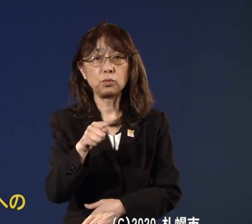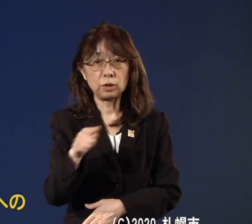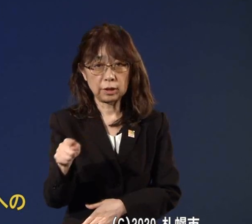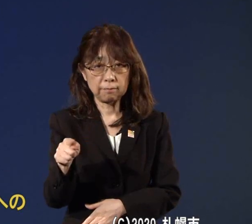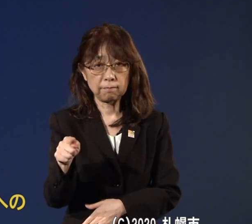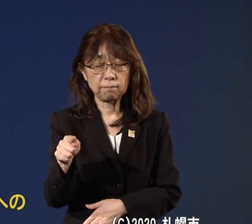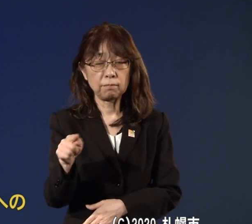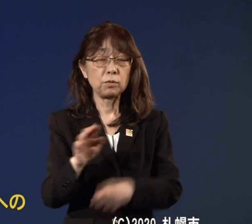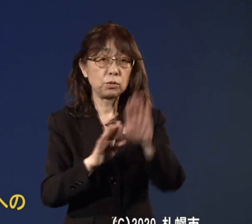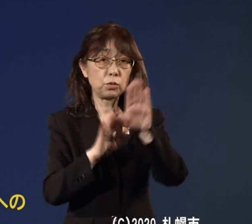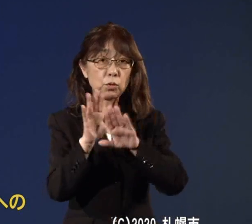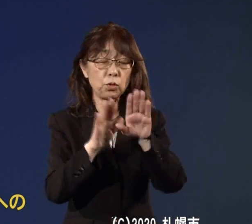になってございます